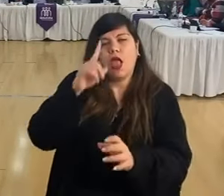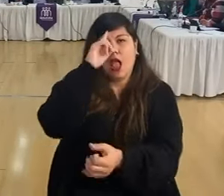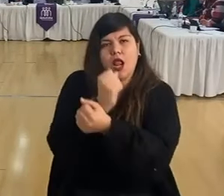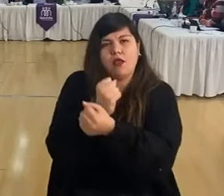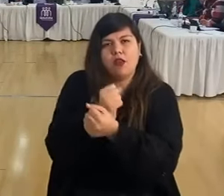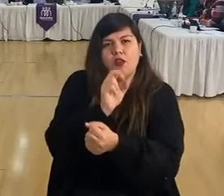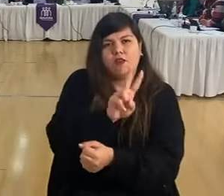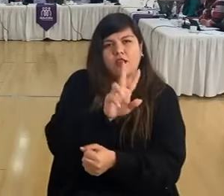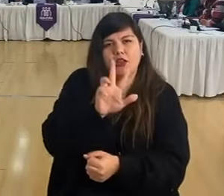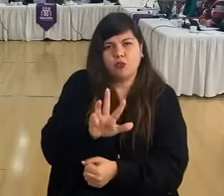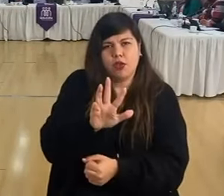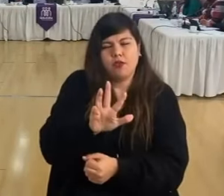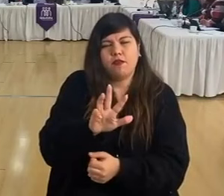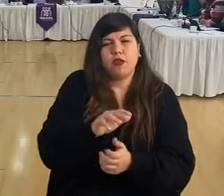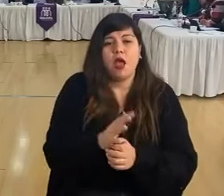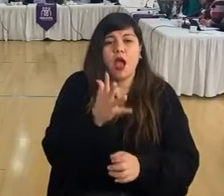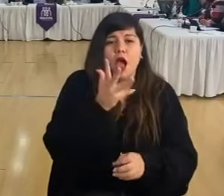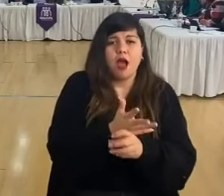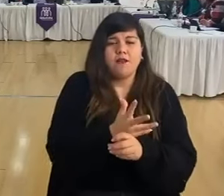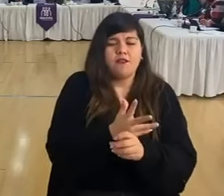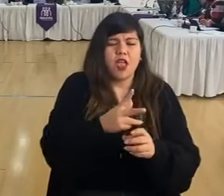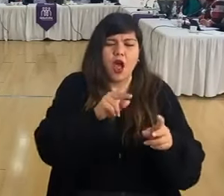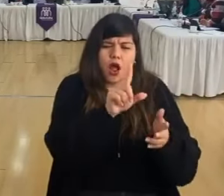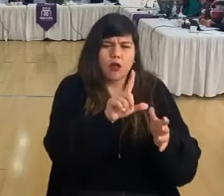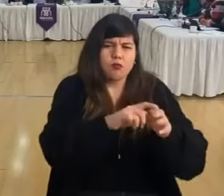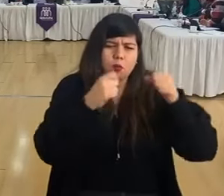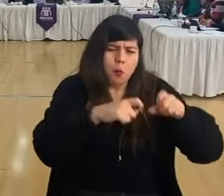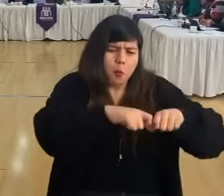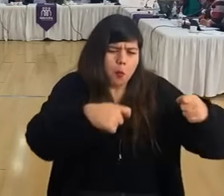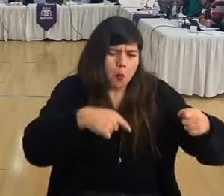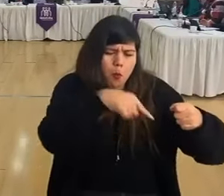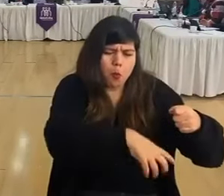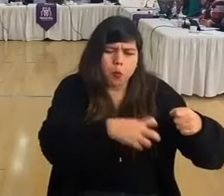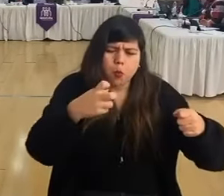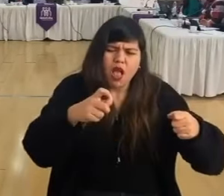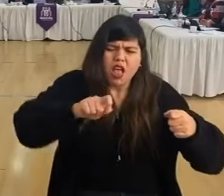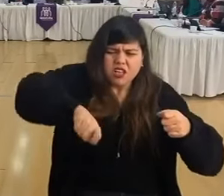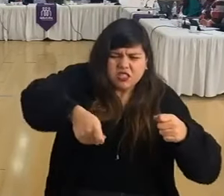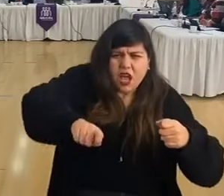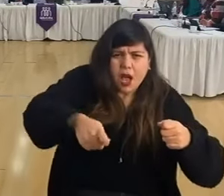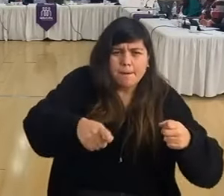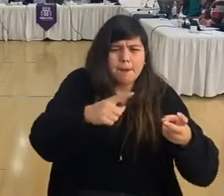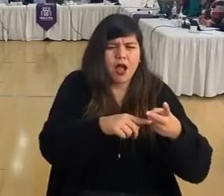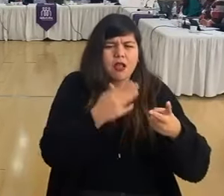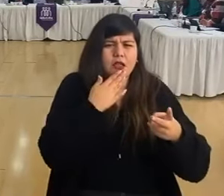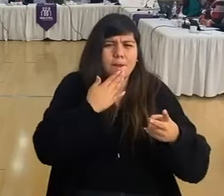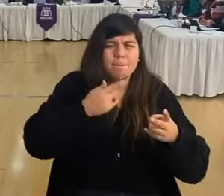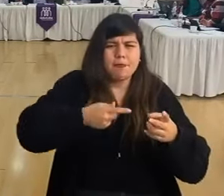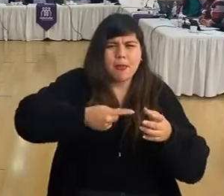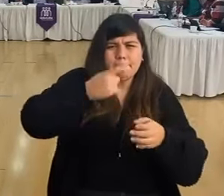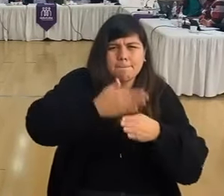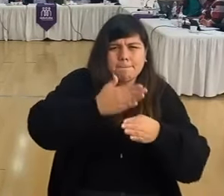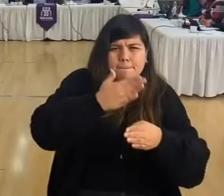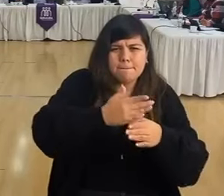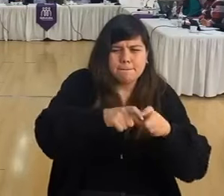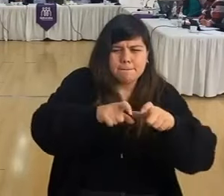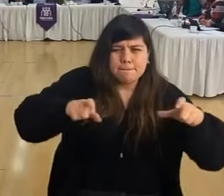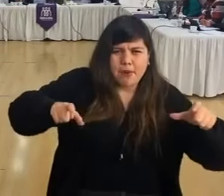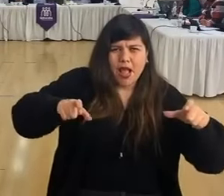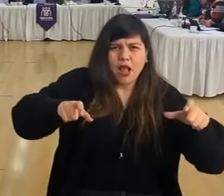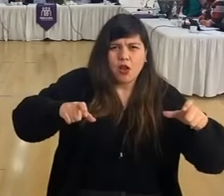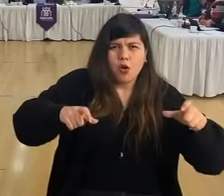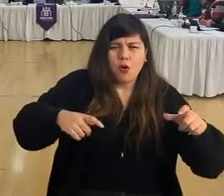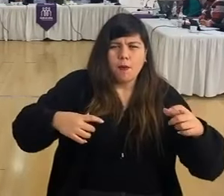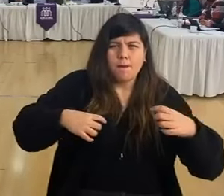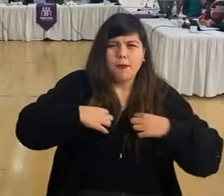Encontramos con objetos para reventar chapas y lo encontramos con madera, con estos típicos palos que sirven para sacar la